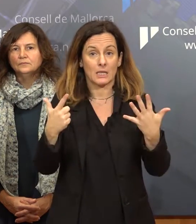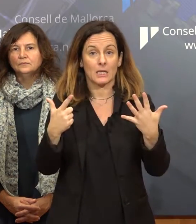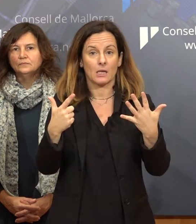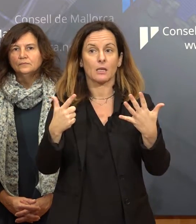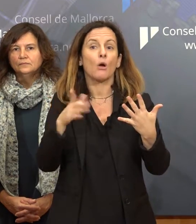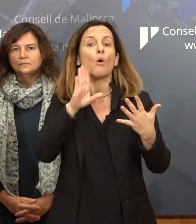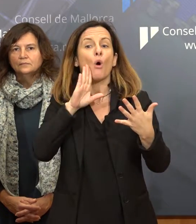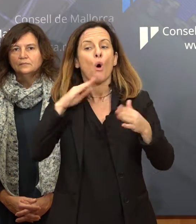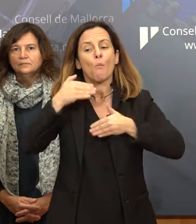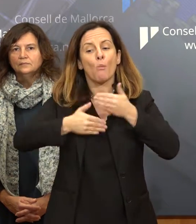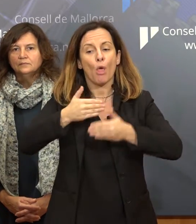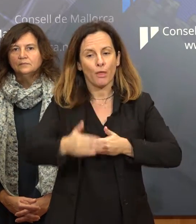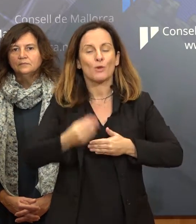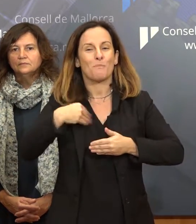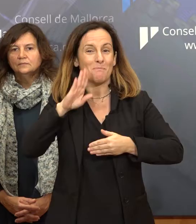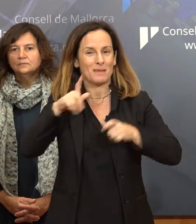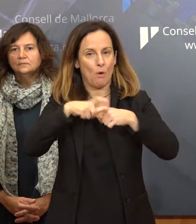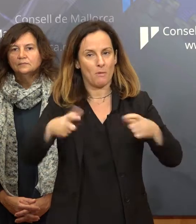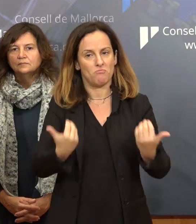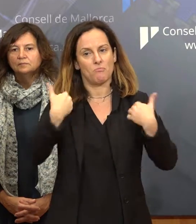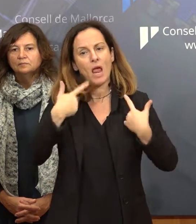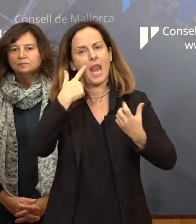negociar en aquesta mesa sectorial.